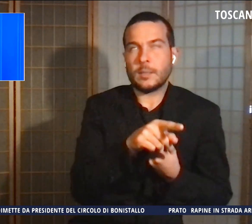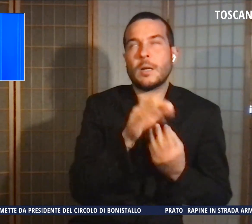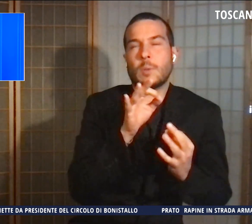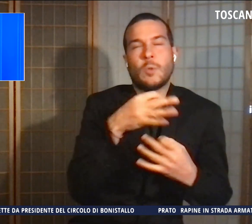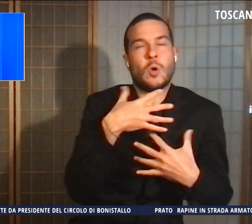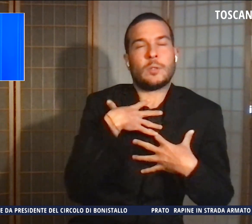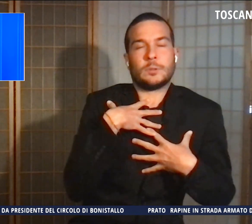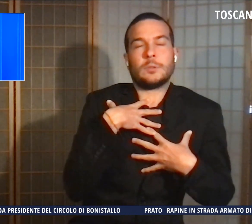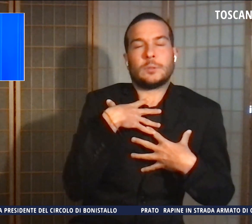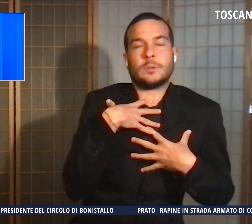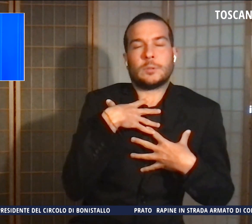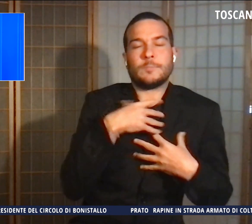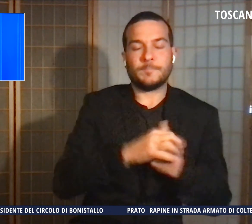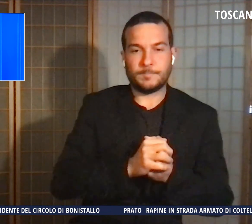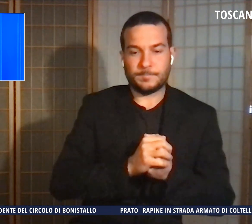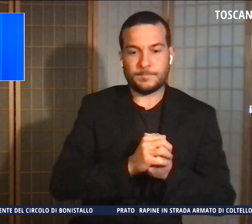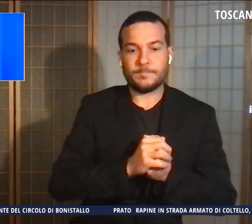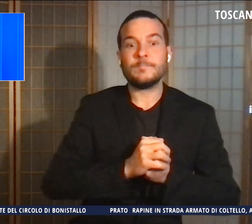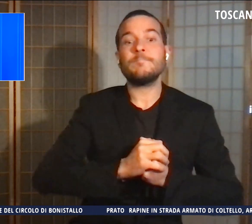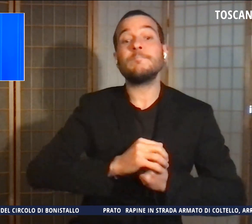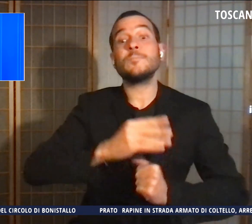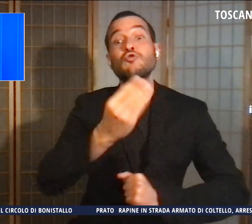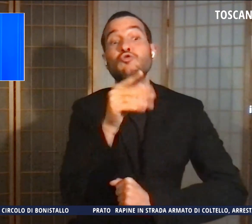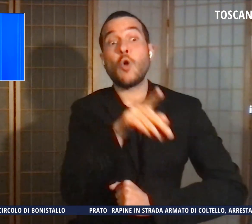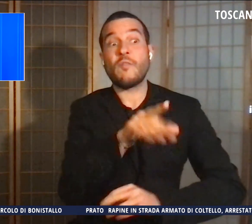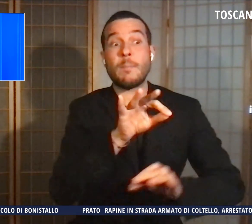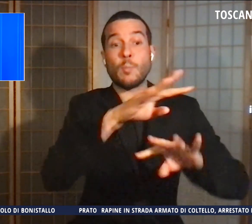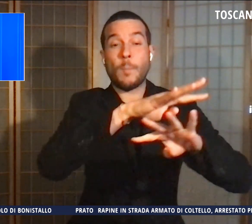il giovane è nel penitenziario minorile di Firenze.